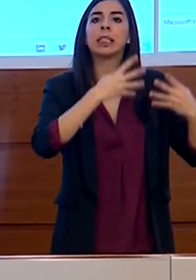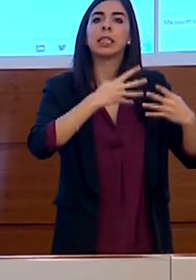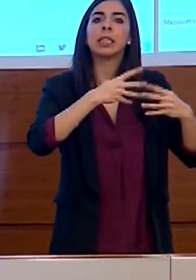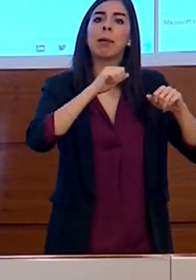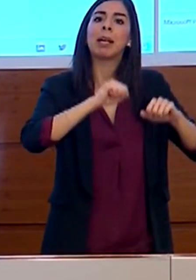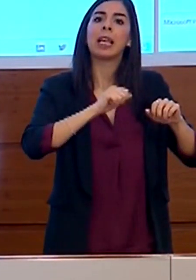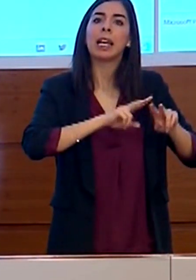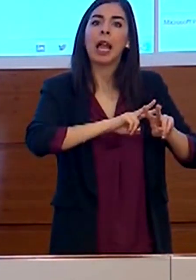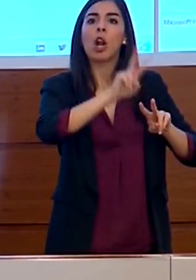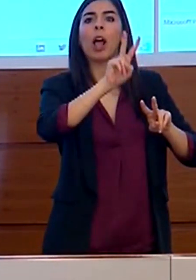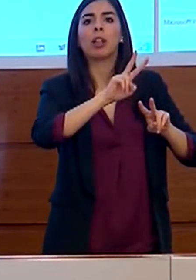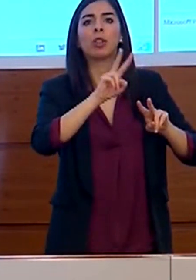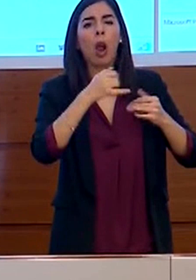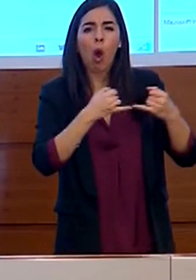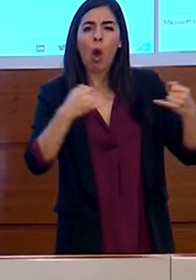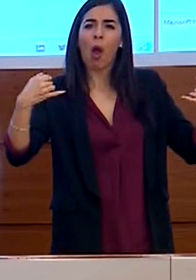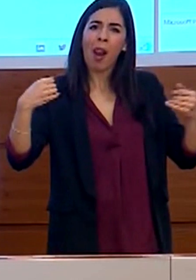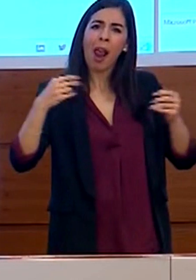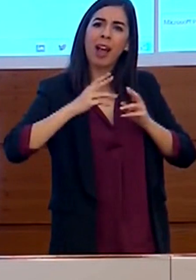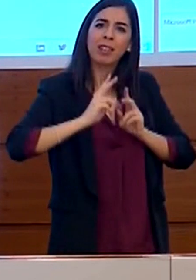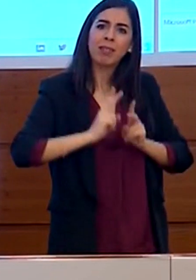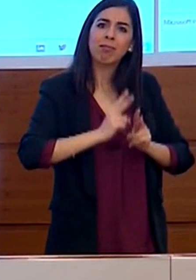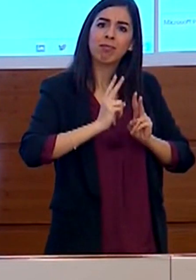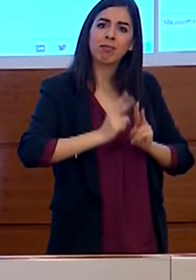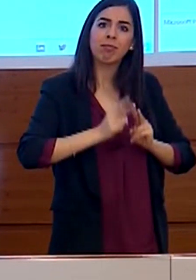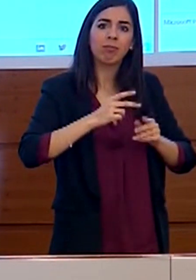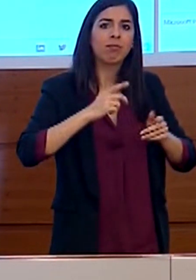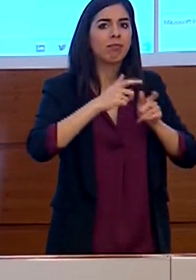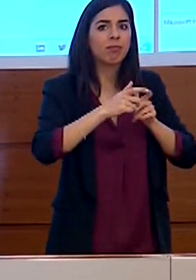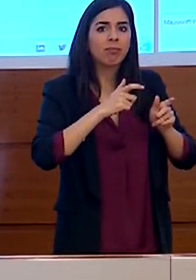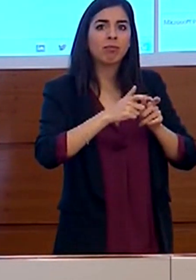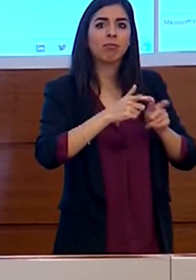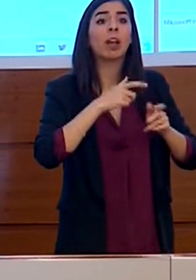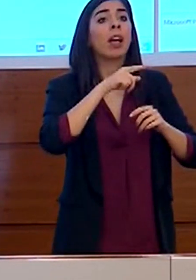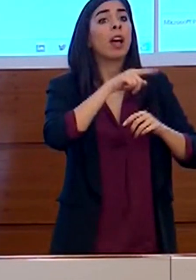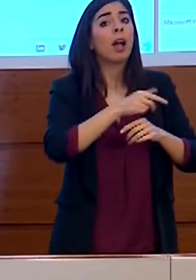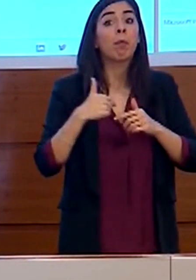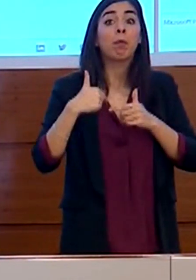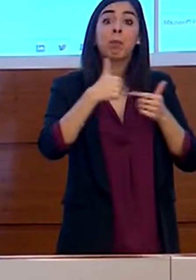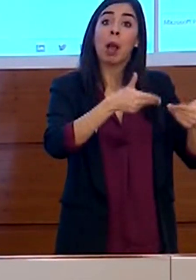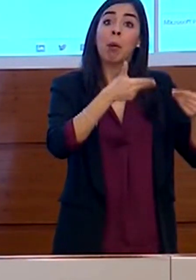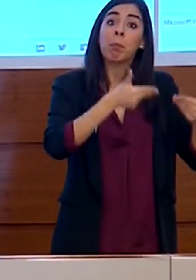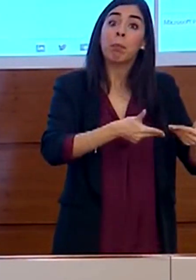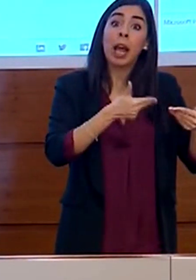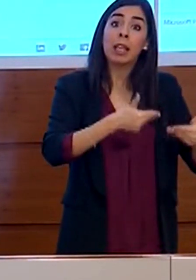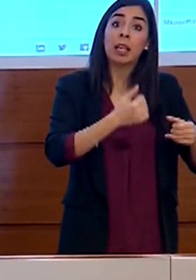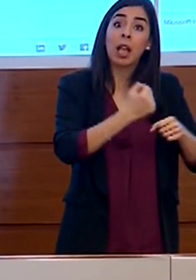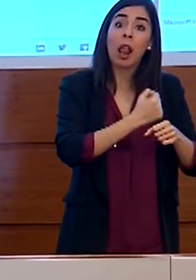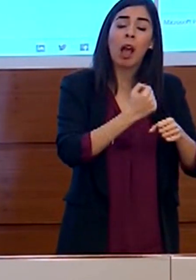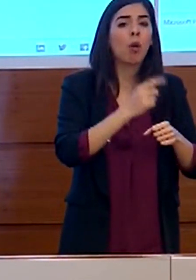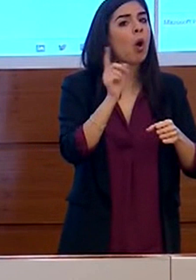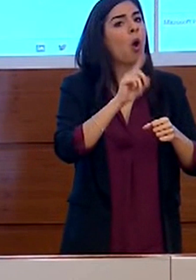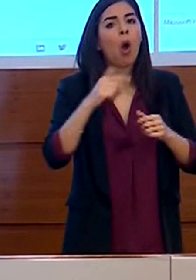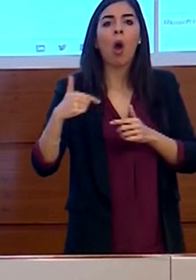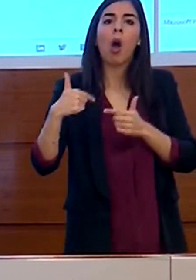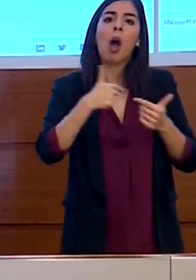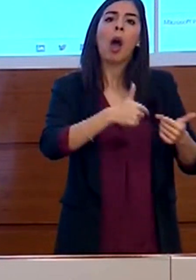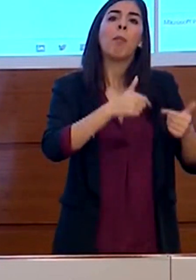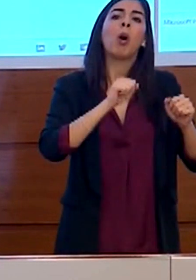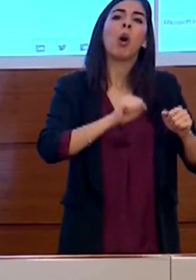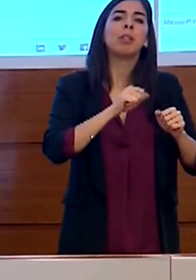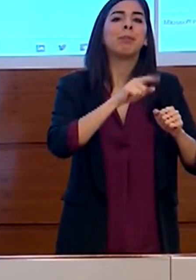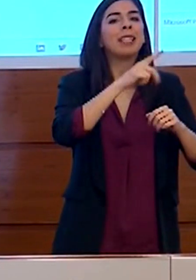nazionale da remoto, non appesantirne gli oneri ma anzi ampliandone le capacità.